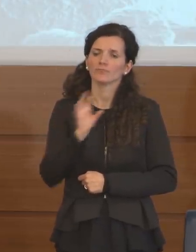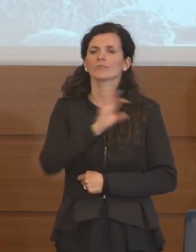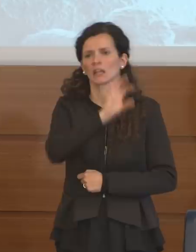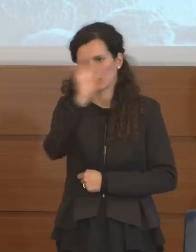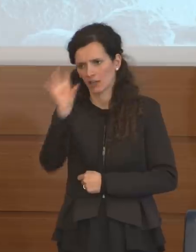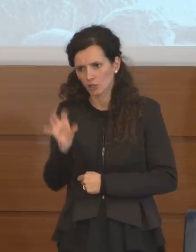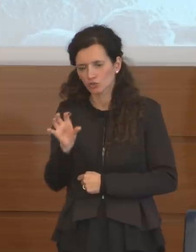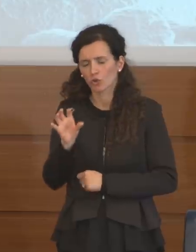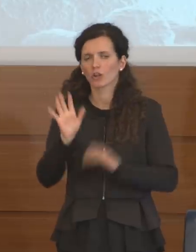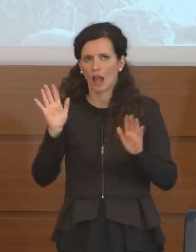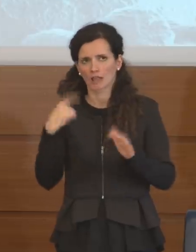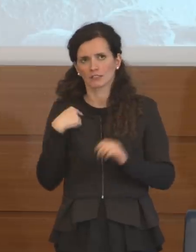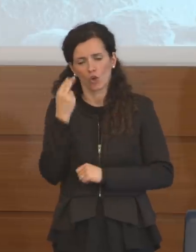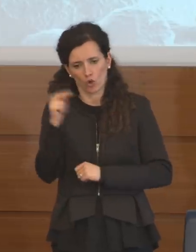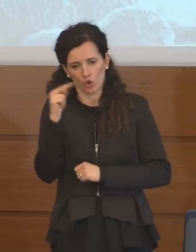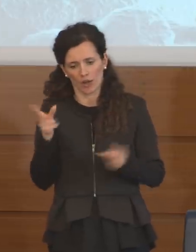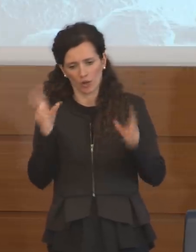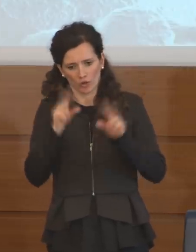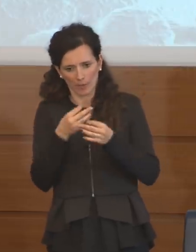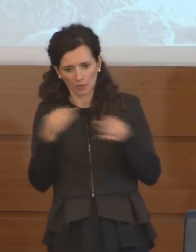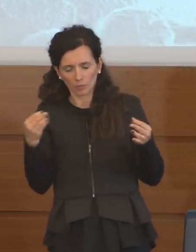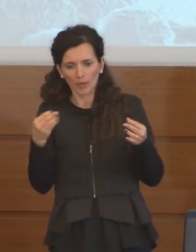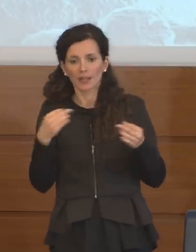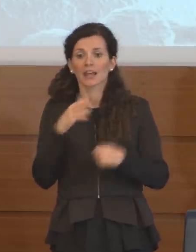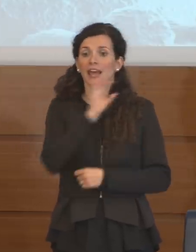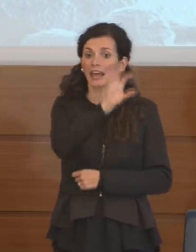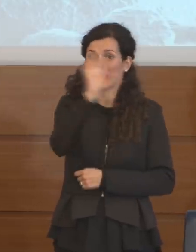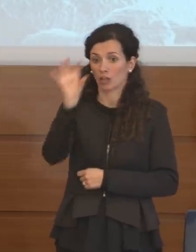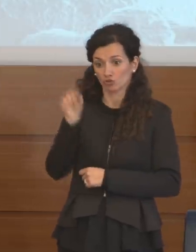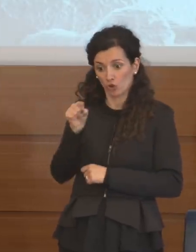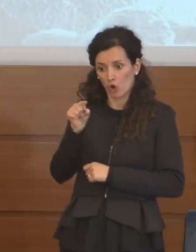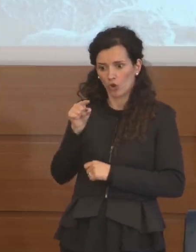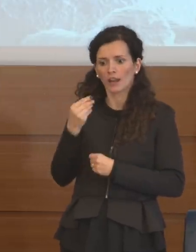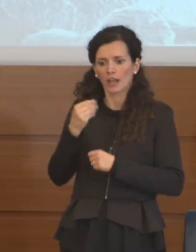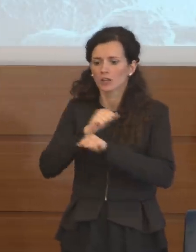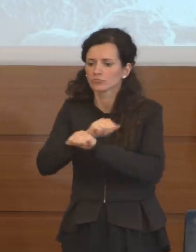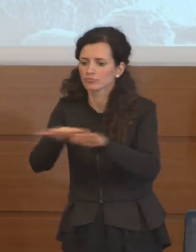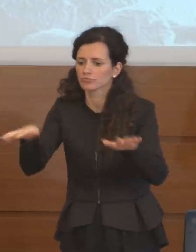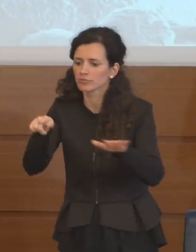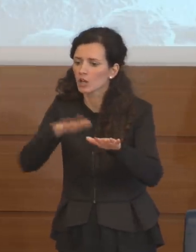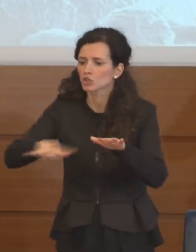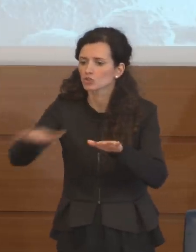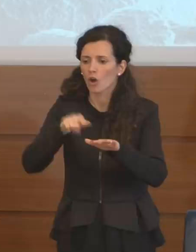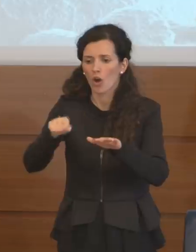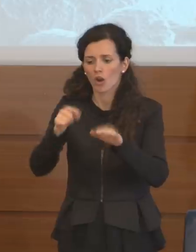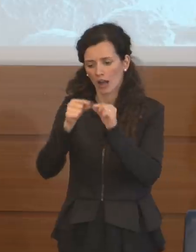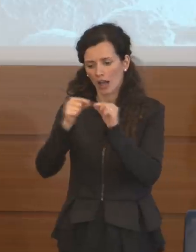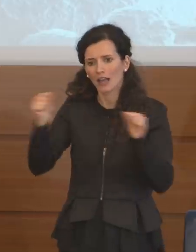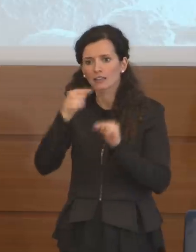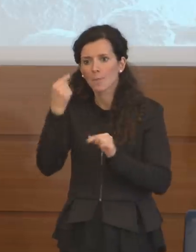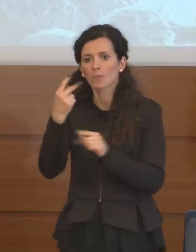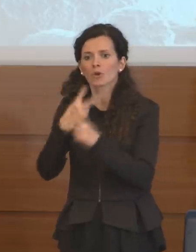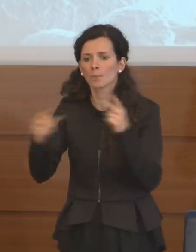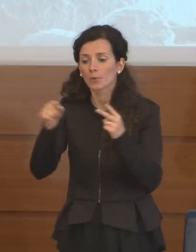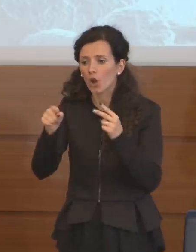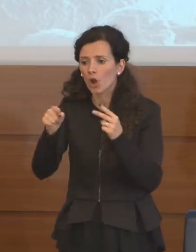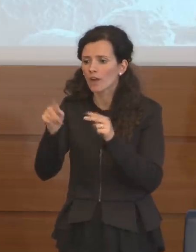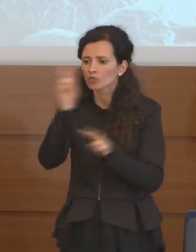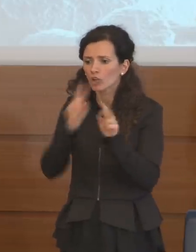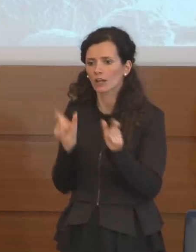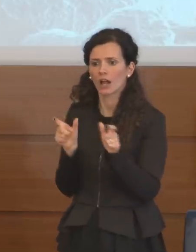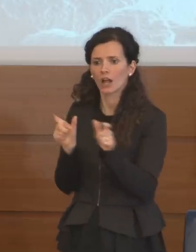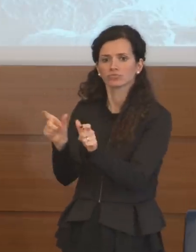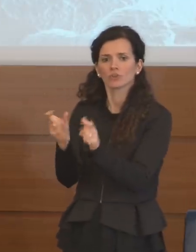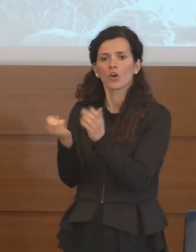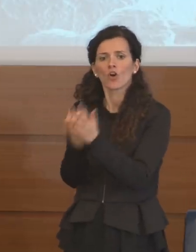sono andate a tappeto in alcune aree per delimitare l'area del focolaio, quindi